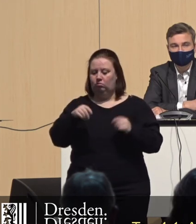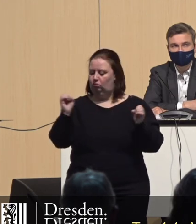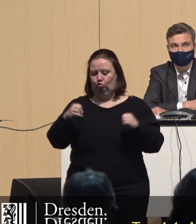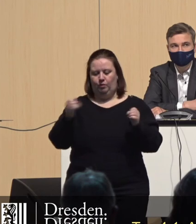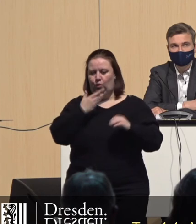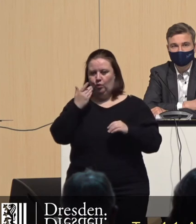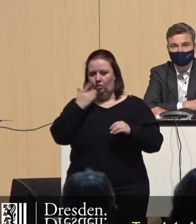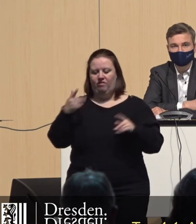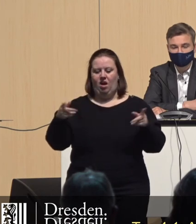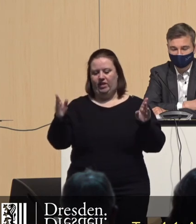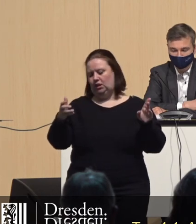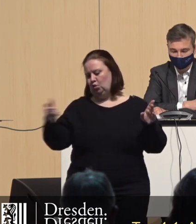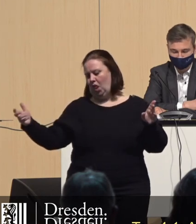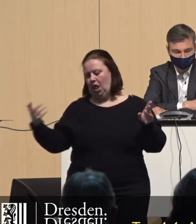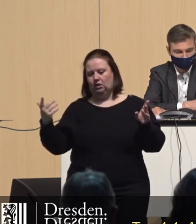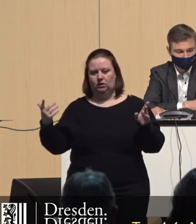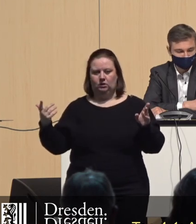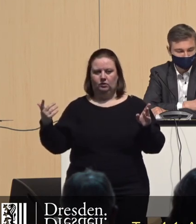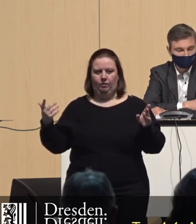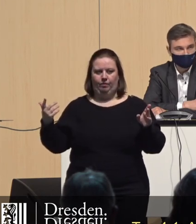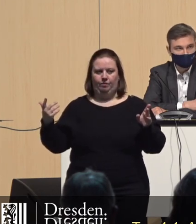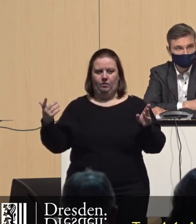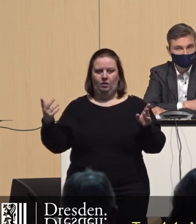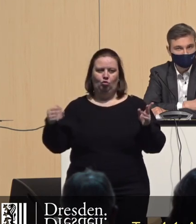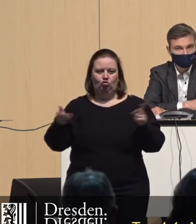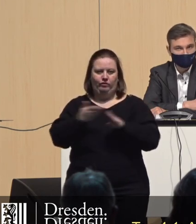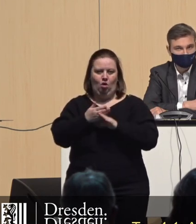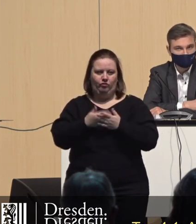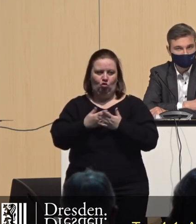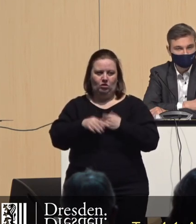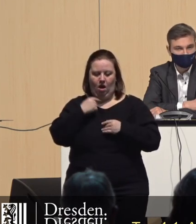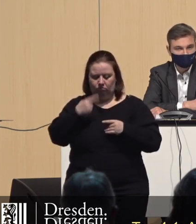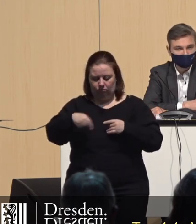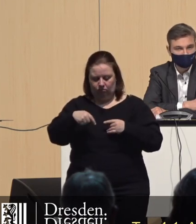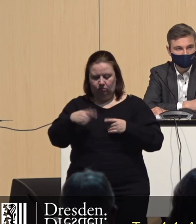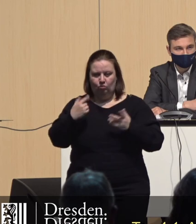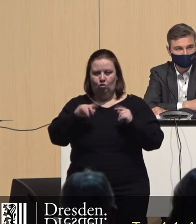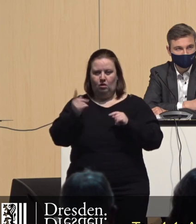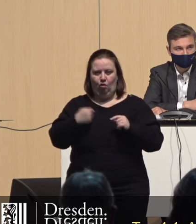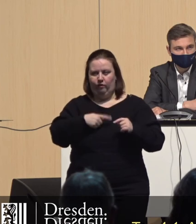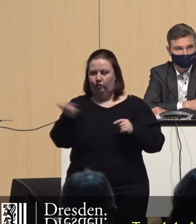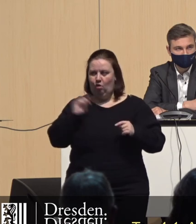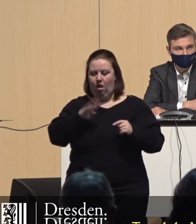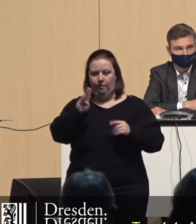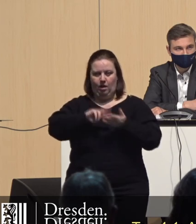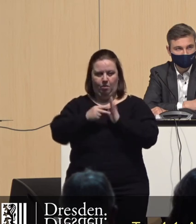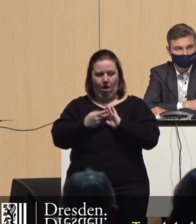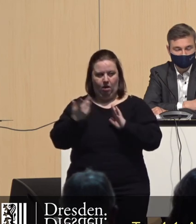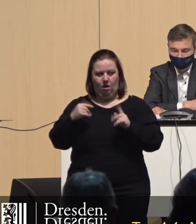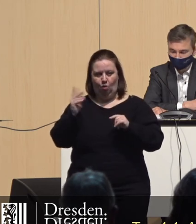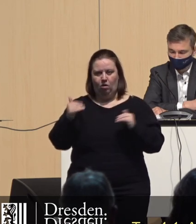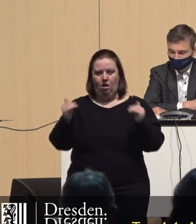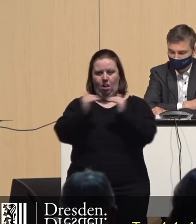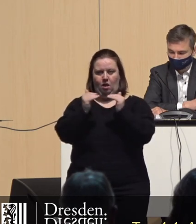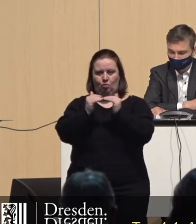zustimmen, weil uns die Frist zu lange ist. Das haben wir eigentlich selber vorgeschlagen, dass wir im Prinzip das für alle B-Pläne veröffnen, aber auch eine gewisse